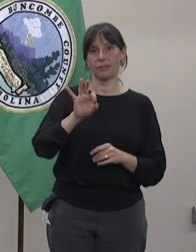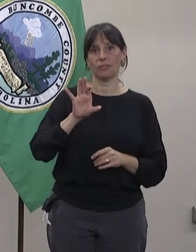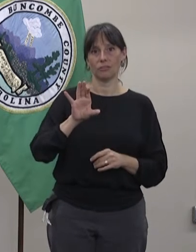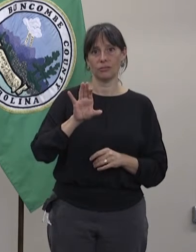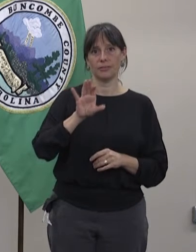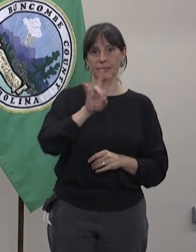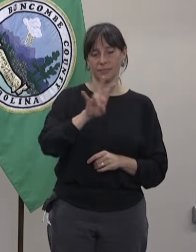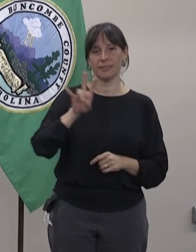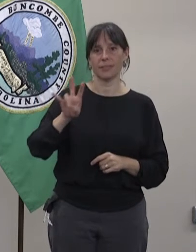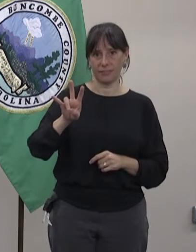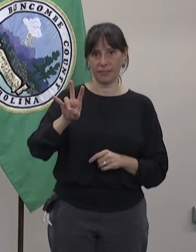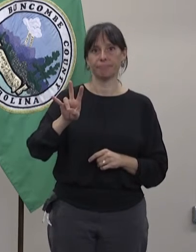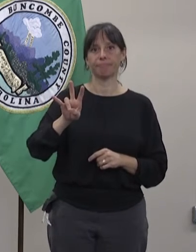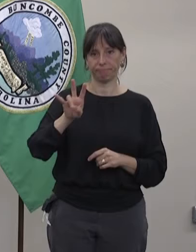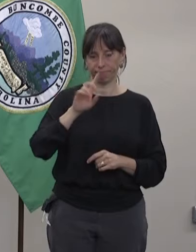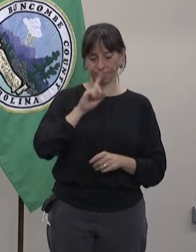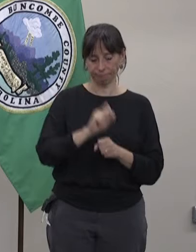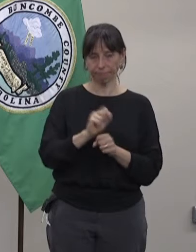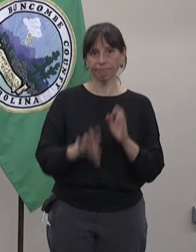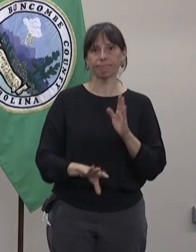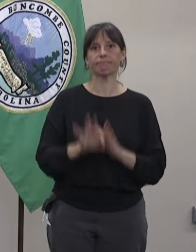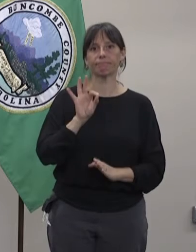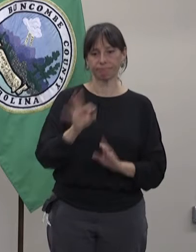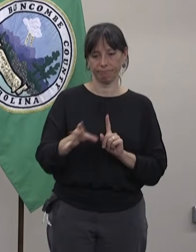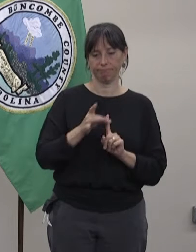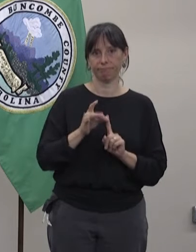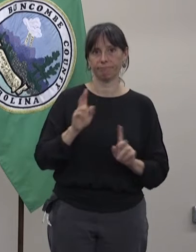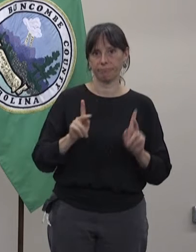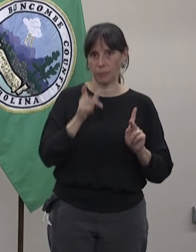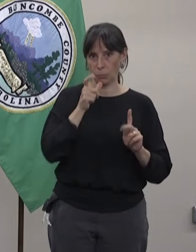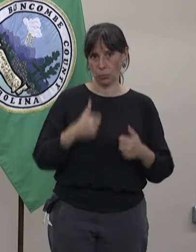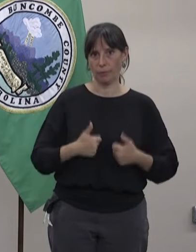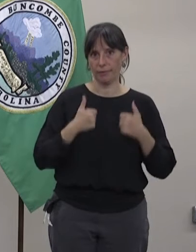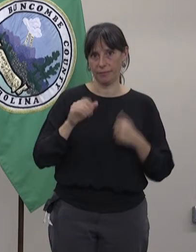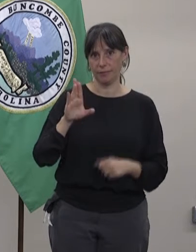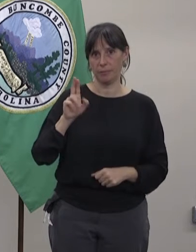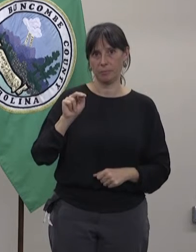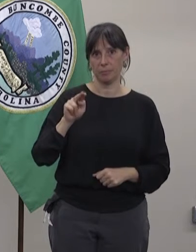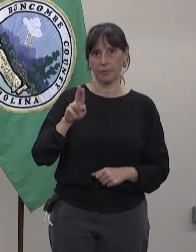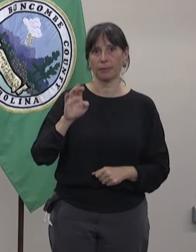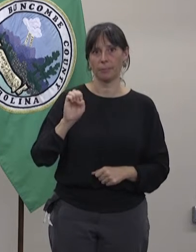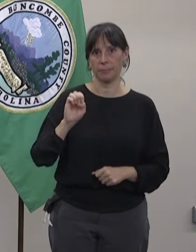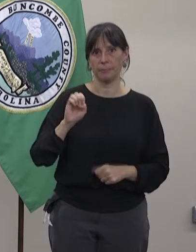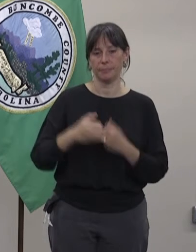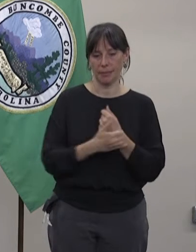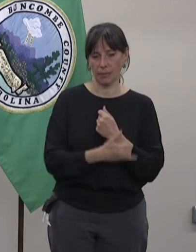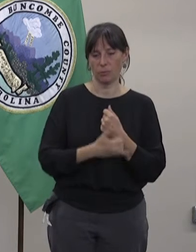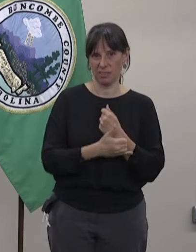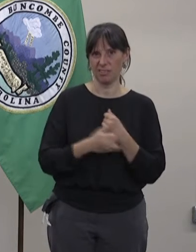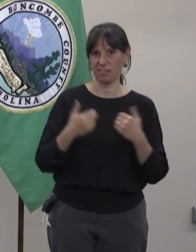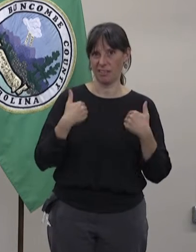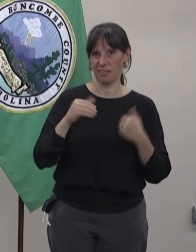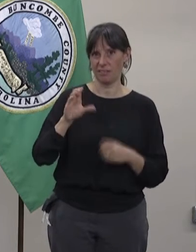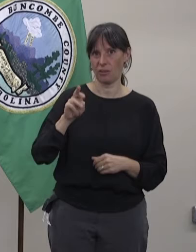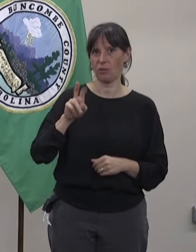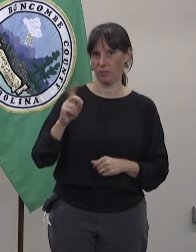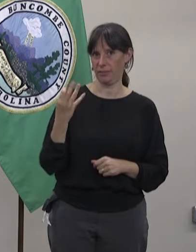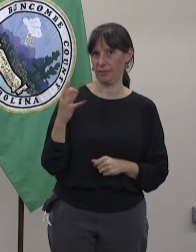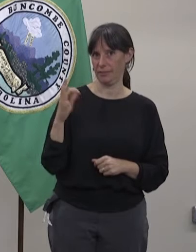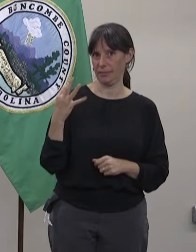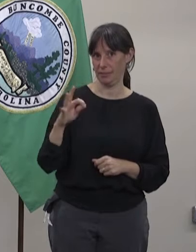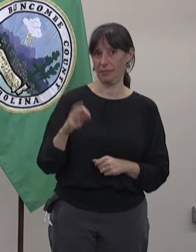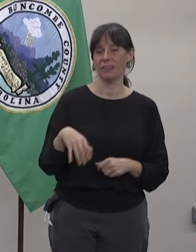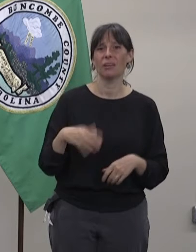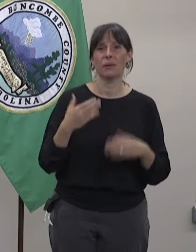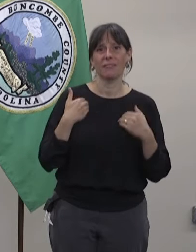A partir de hoy, hasta hoy tenemos 2.977 casos confirmados de residentes de Bankom